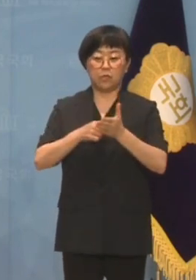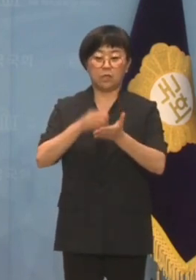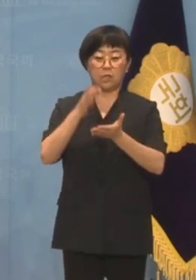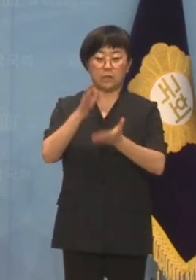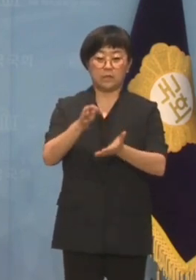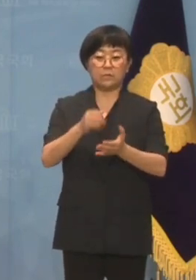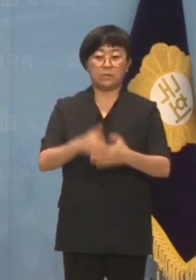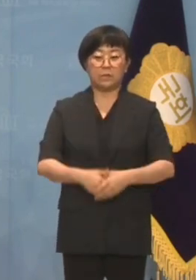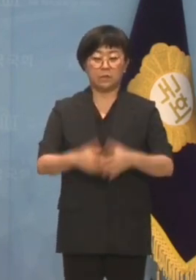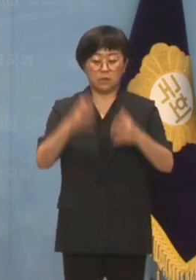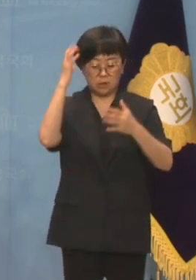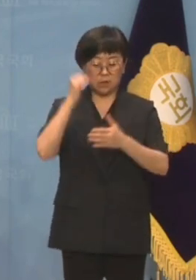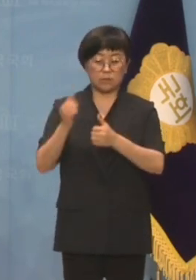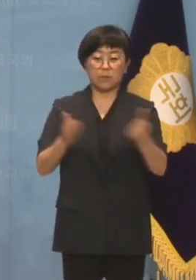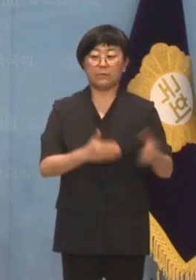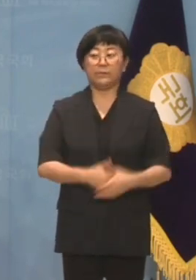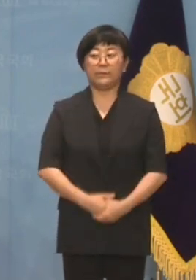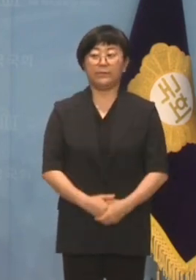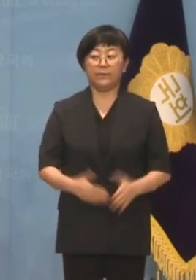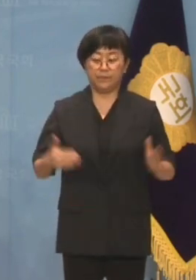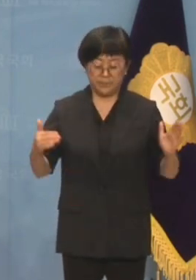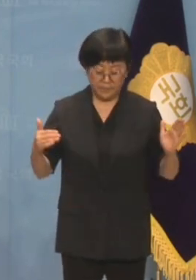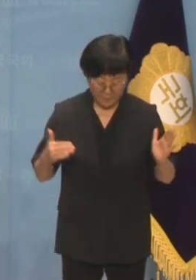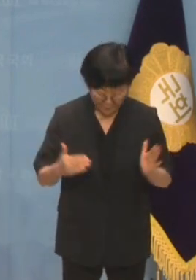가치임을 명심하기 바랍니다. 이상입니다.